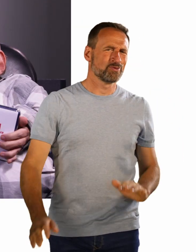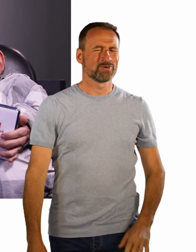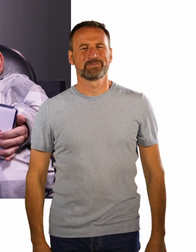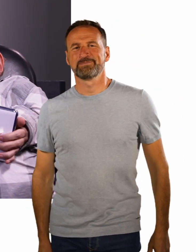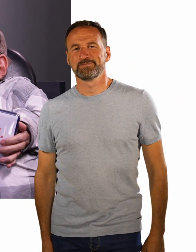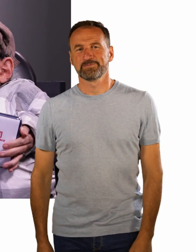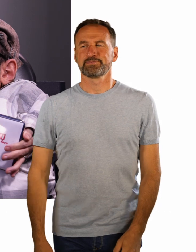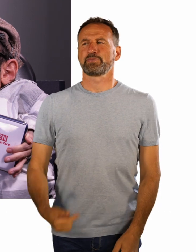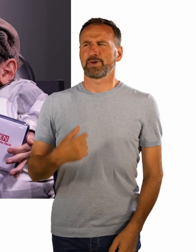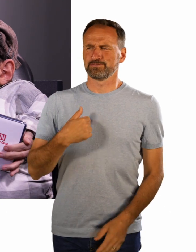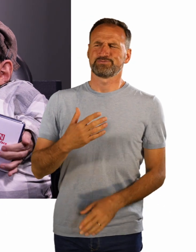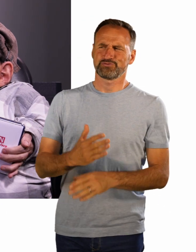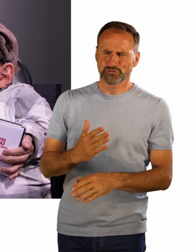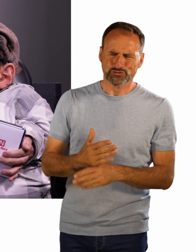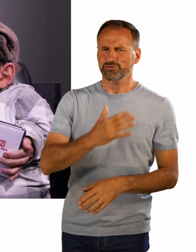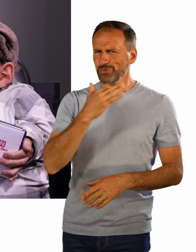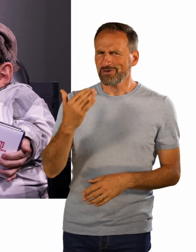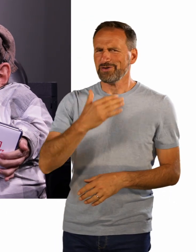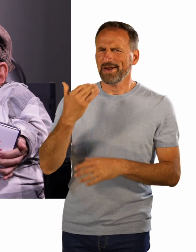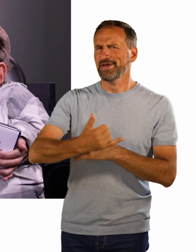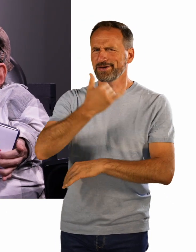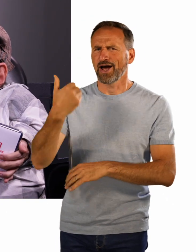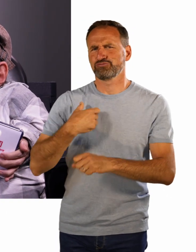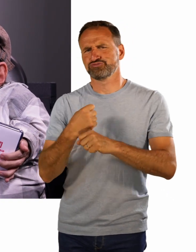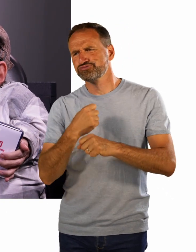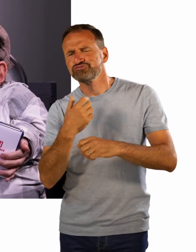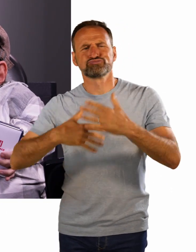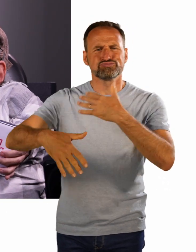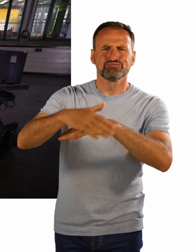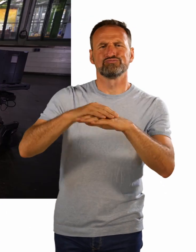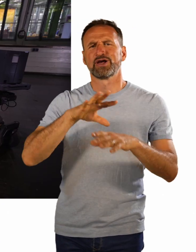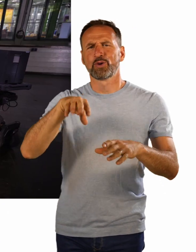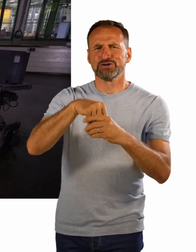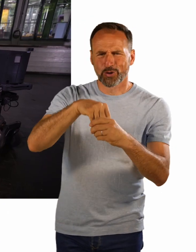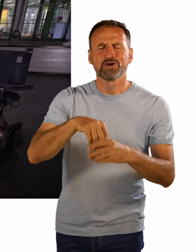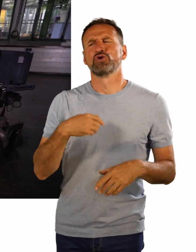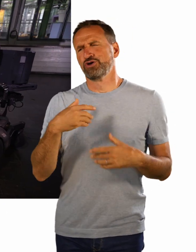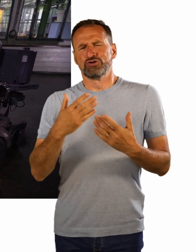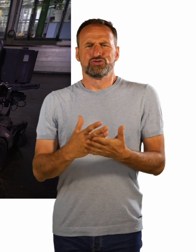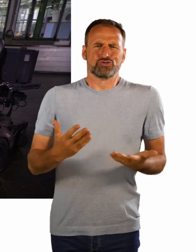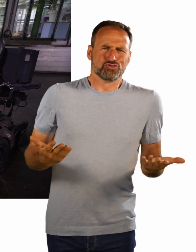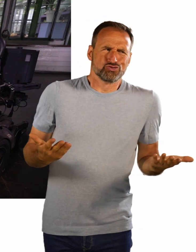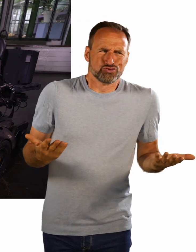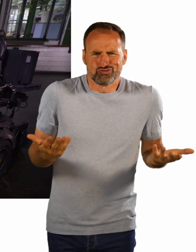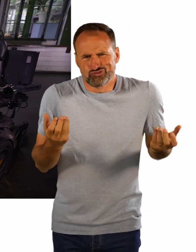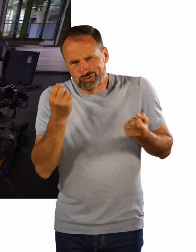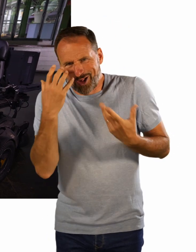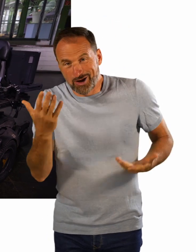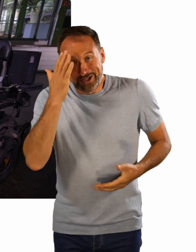Ich bin ja jetzt schon viele Jahre im Bereich Inklusion unterwegs. Und irgendwann kennt man sehr viele Menschen mit Behinderung.